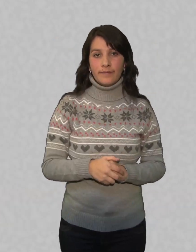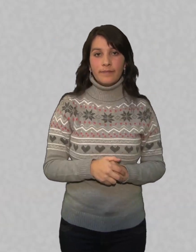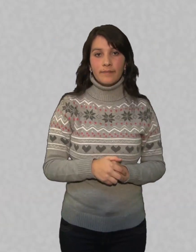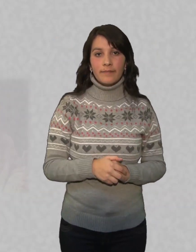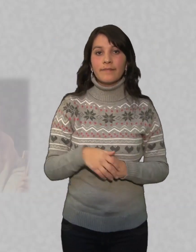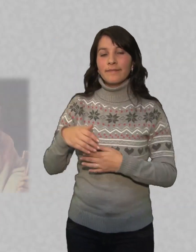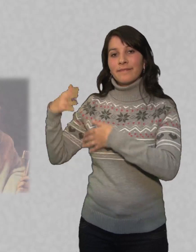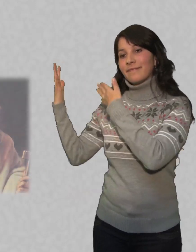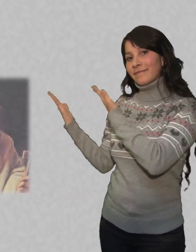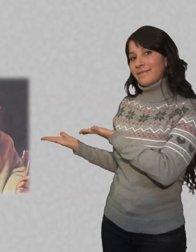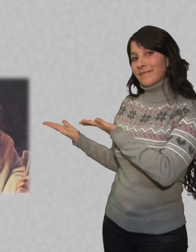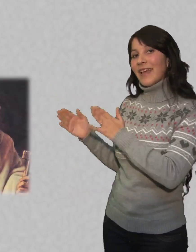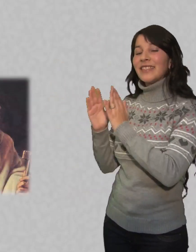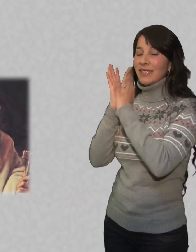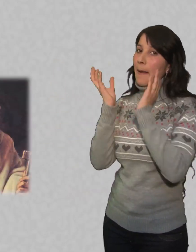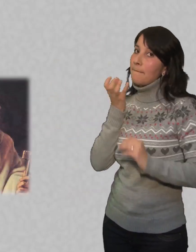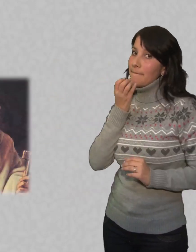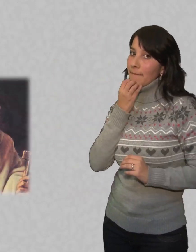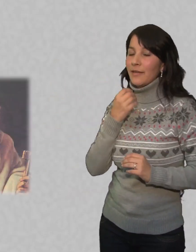San Pedro San Y San Pablo